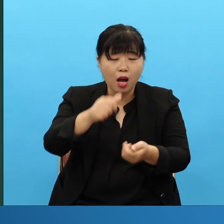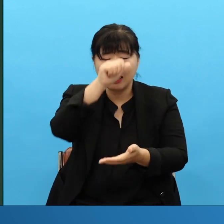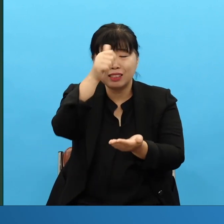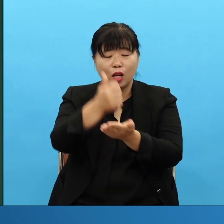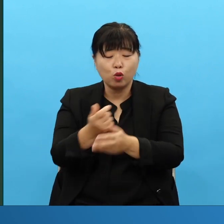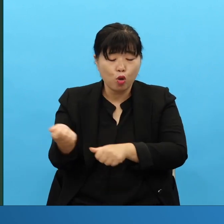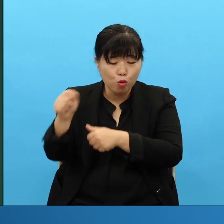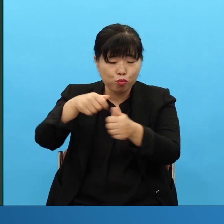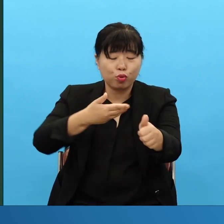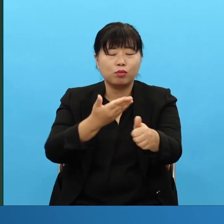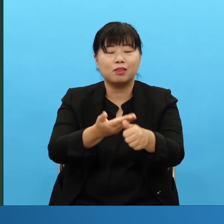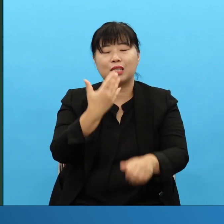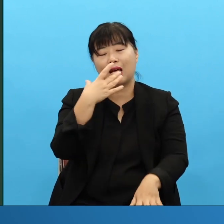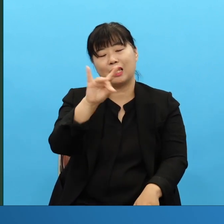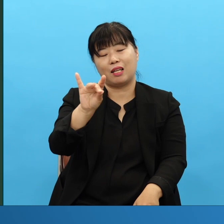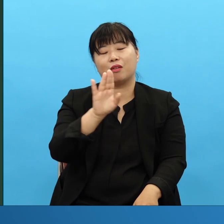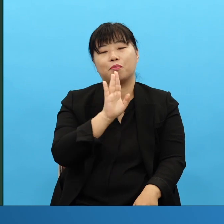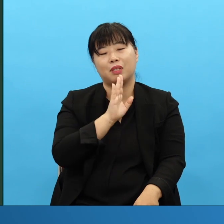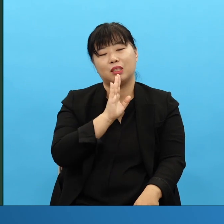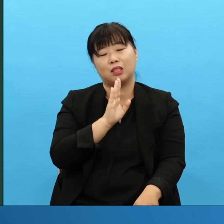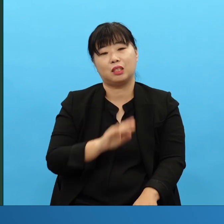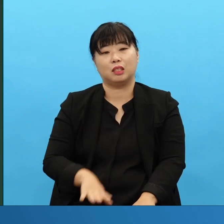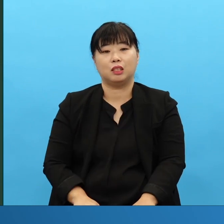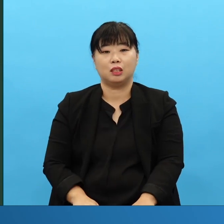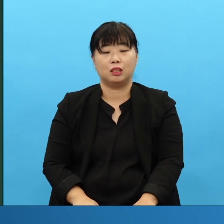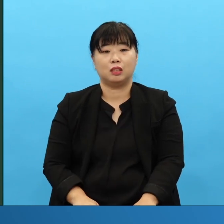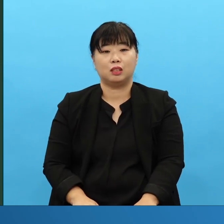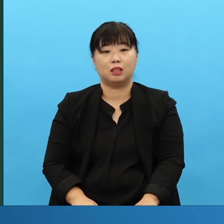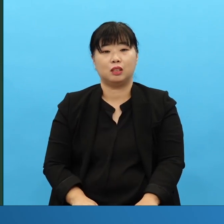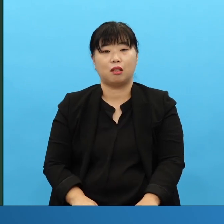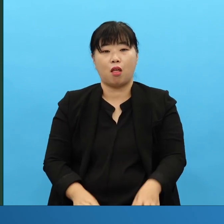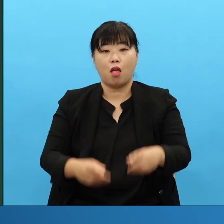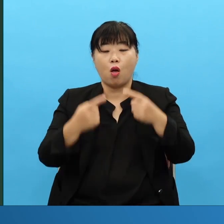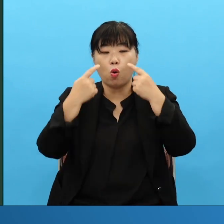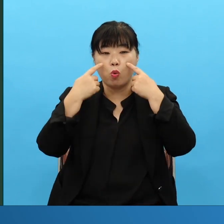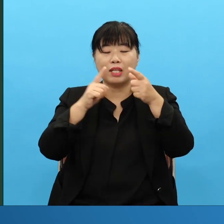다른 건 틀린 겁니다 그래서 언약을 확실하게 잡고 이것만 기도하십니다